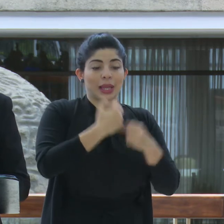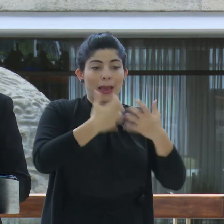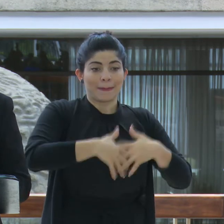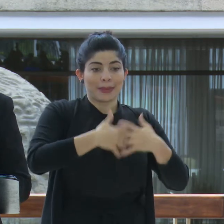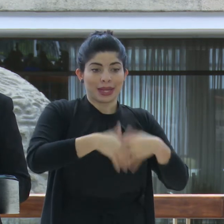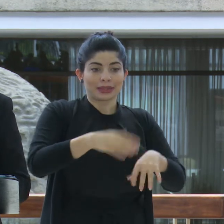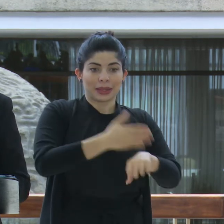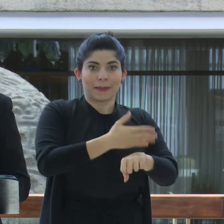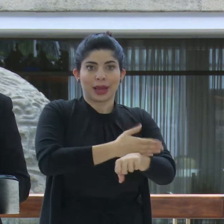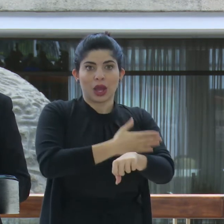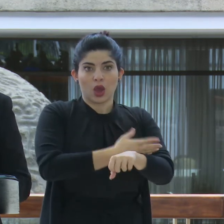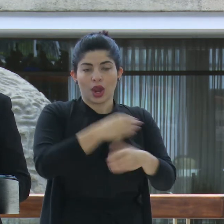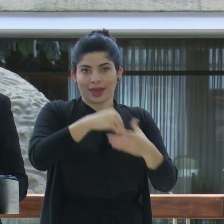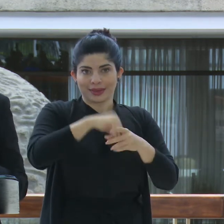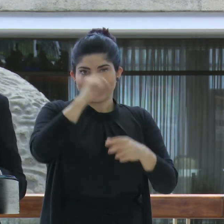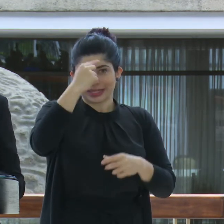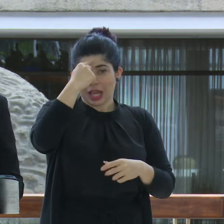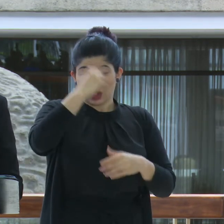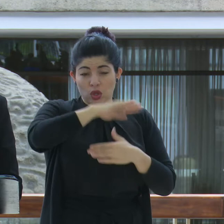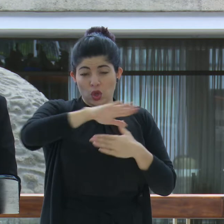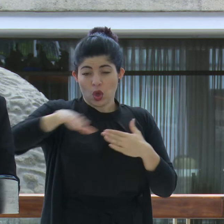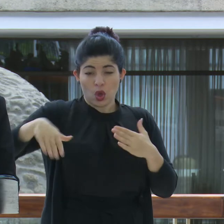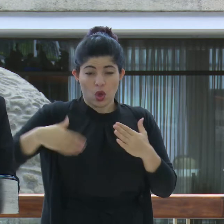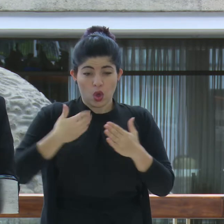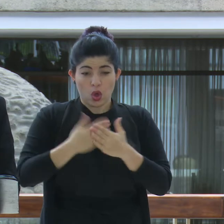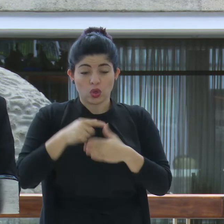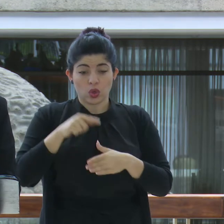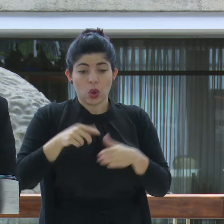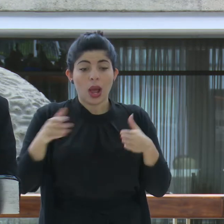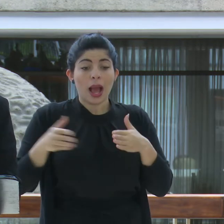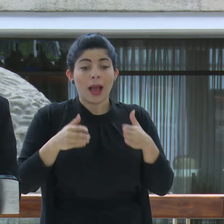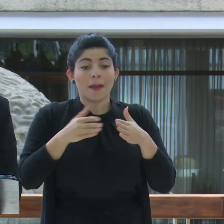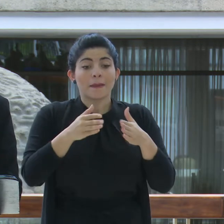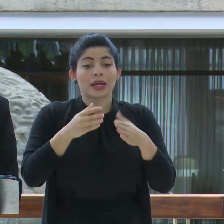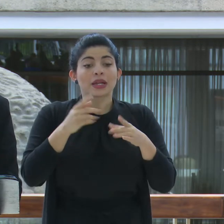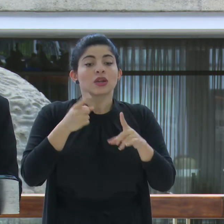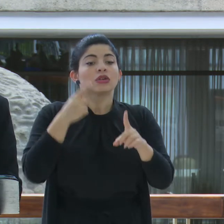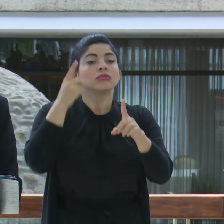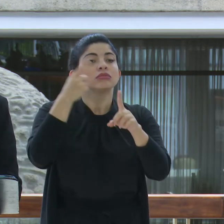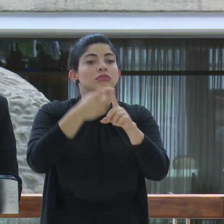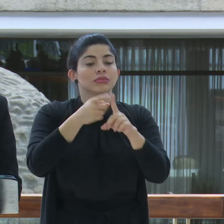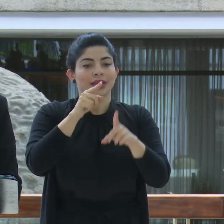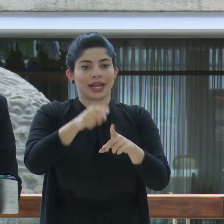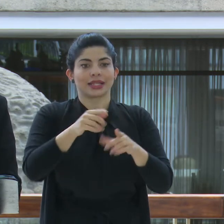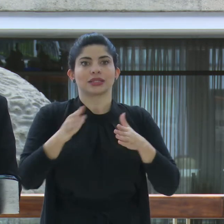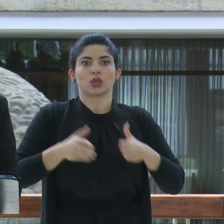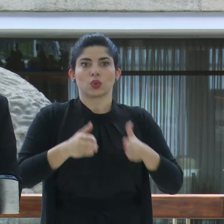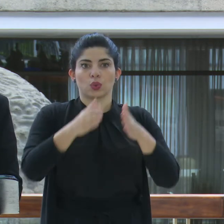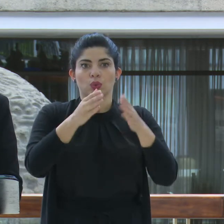empresas del estado, todo ello va encaminado hacia esa ruta.